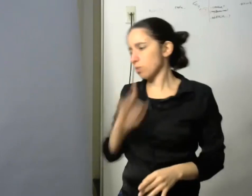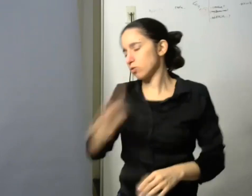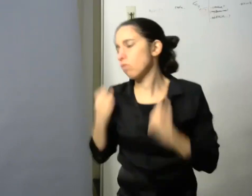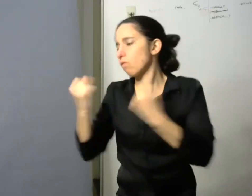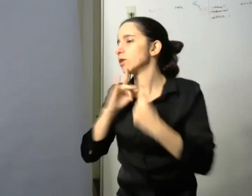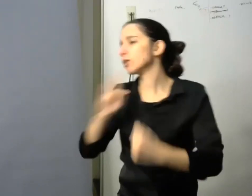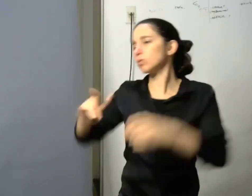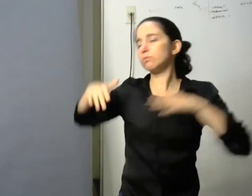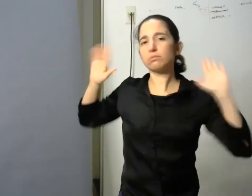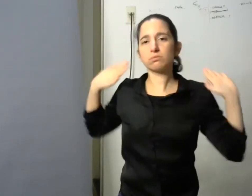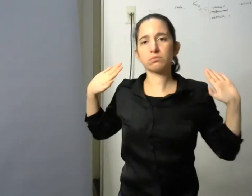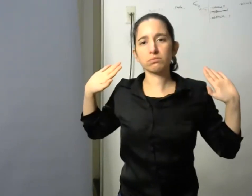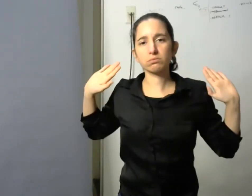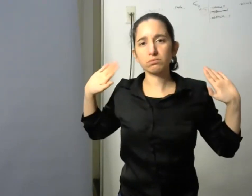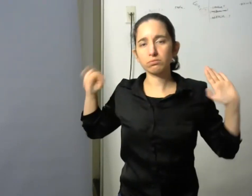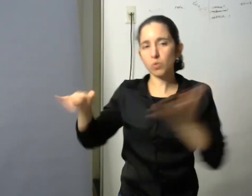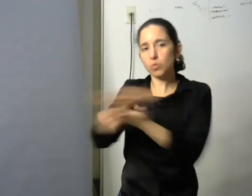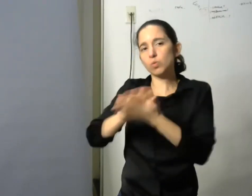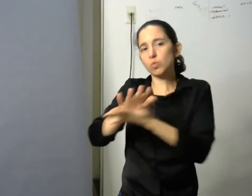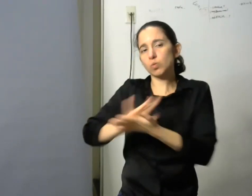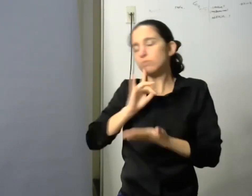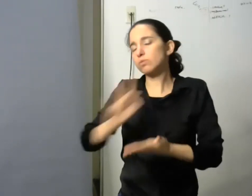para poder solucionar su accesibilidad